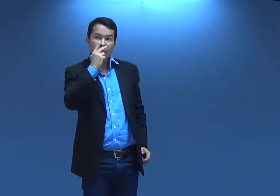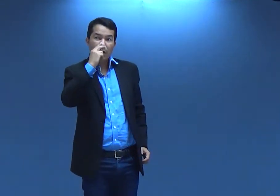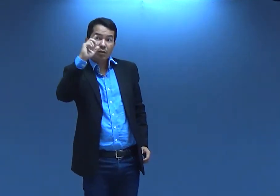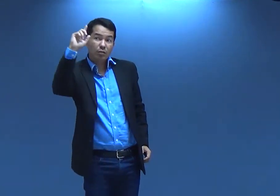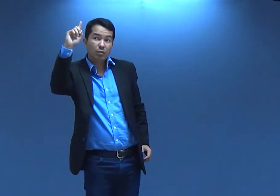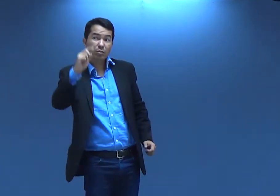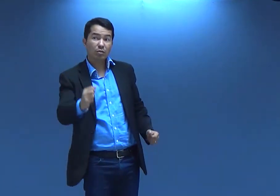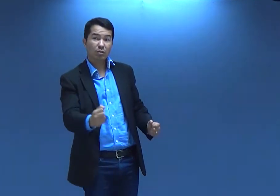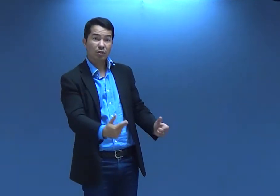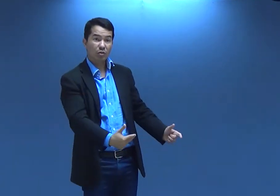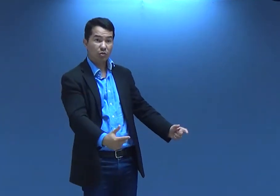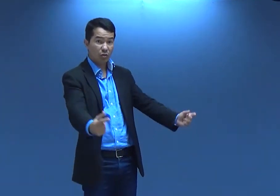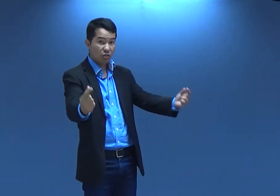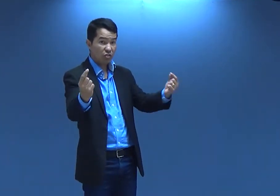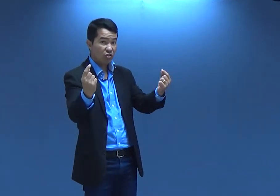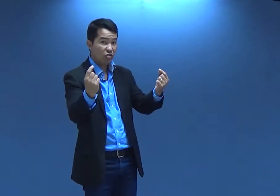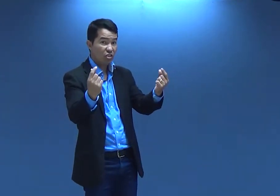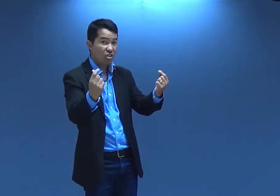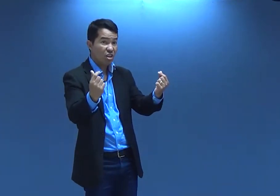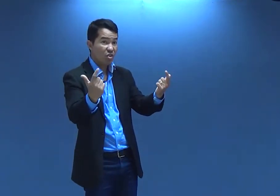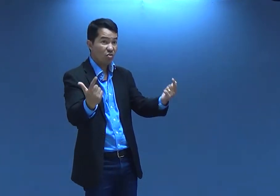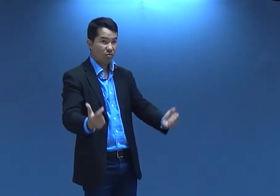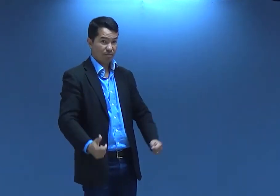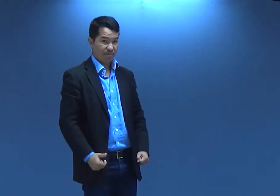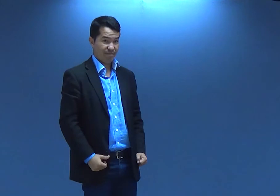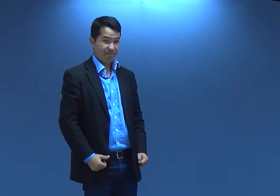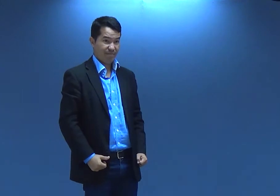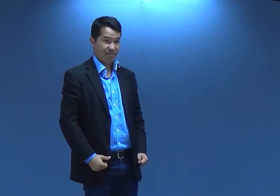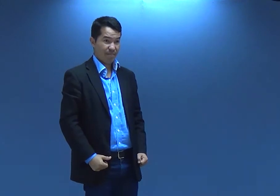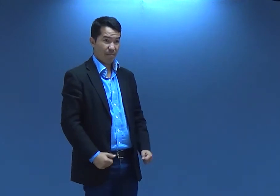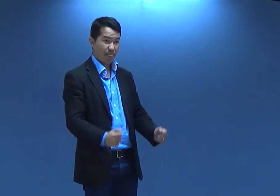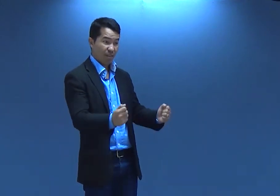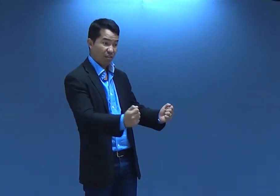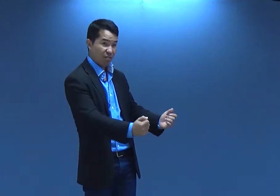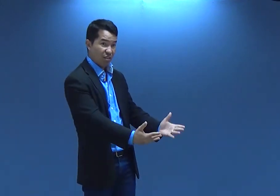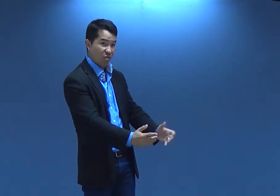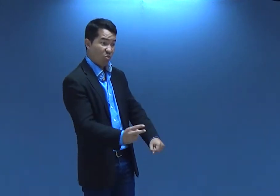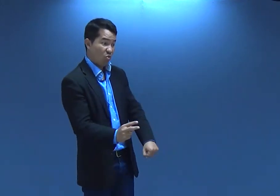Então parece que Deus estava dando como se fosse dinheiro para eles.